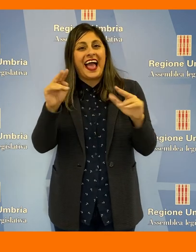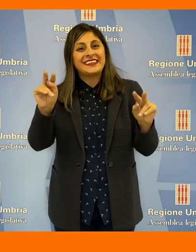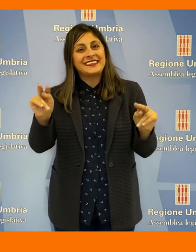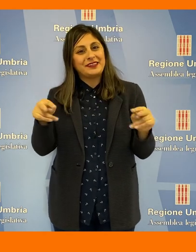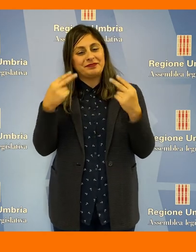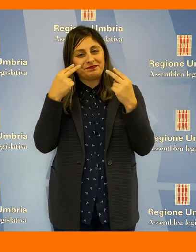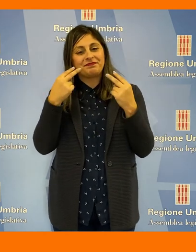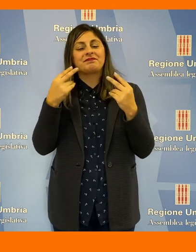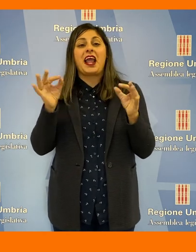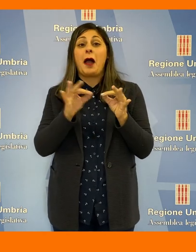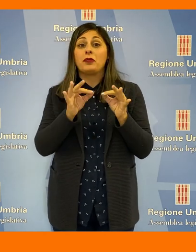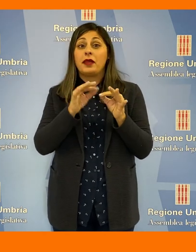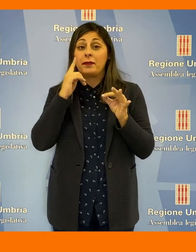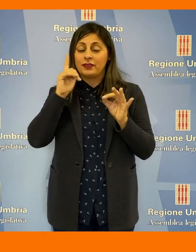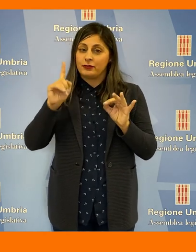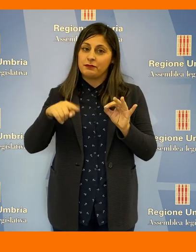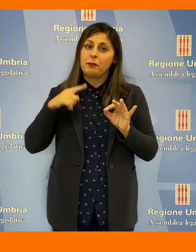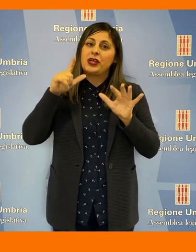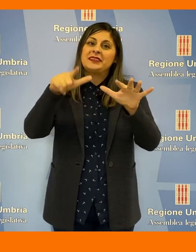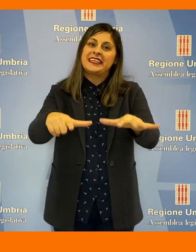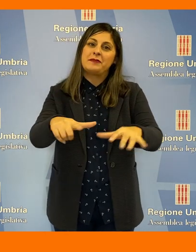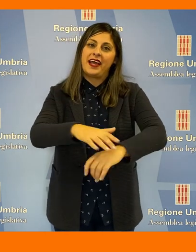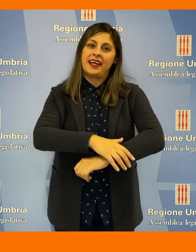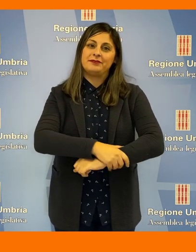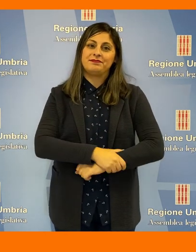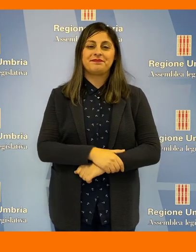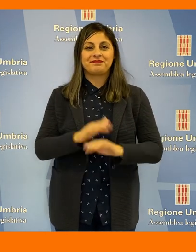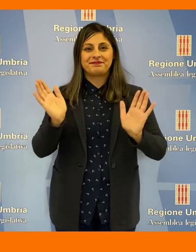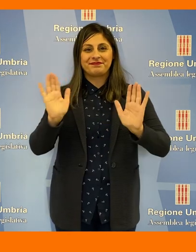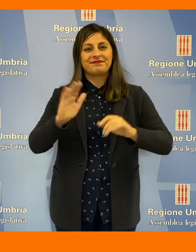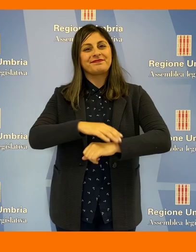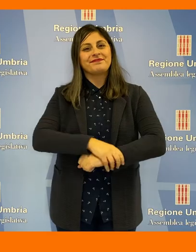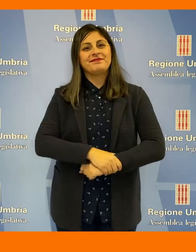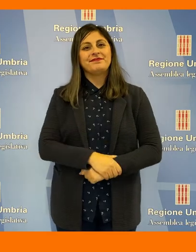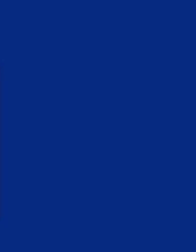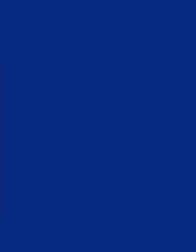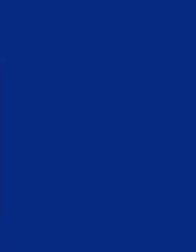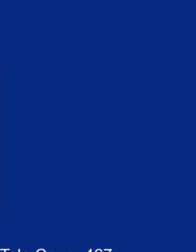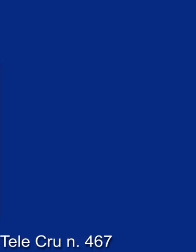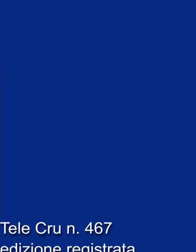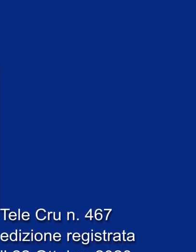averci seguito. Appuntamento alla prossima settimana. Arrivederci. Grazie